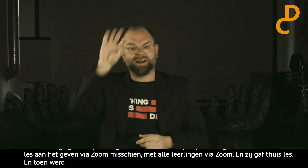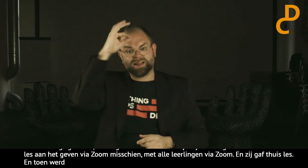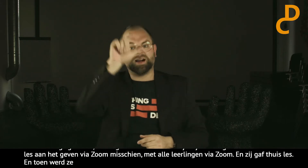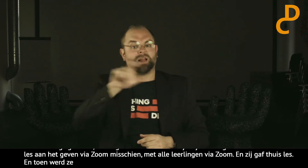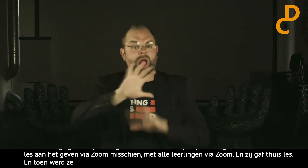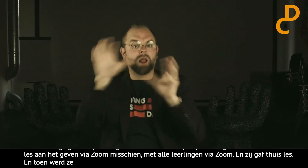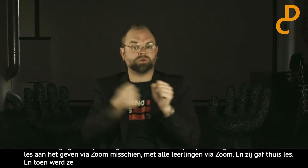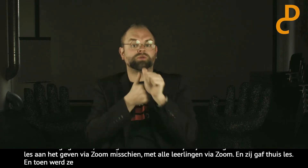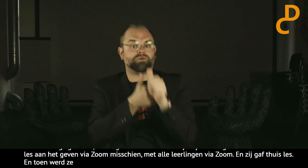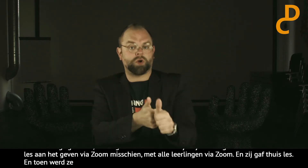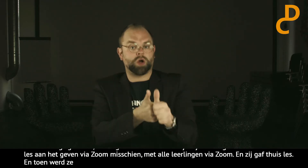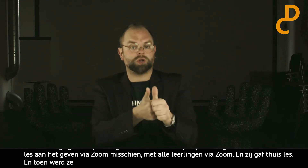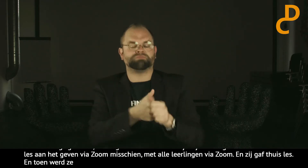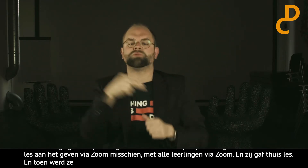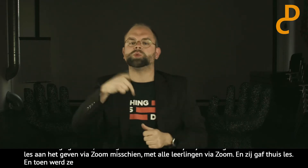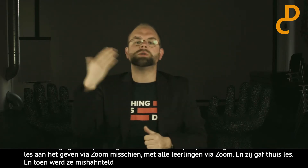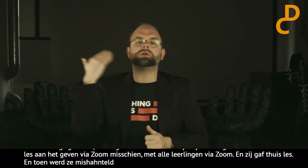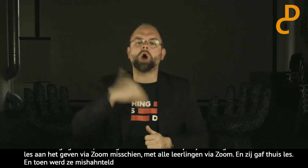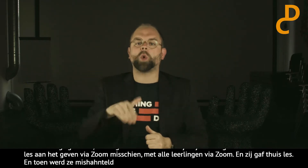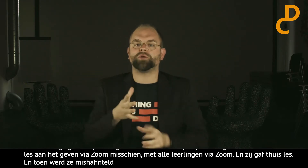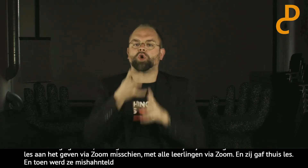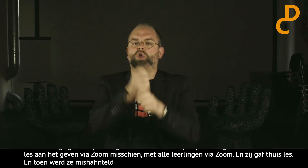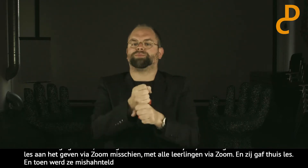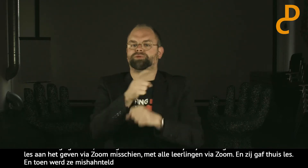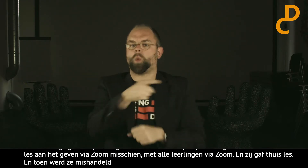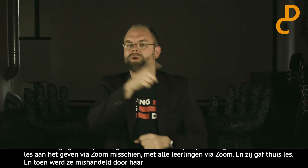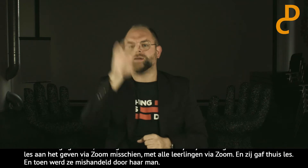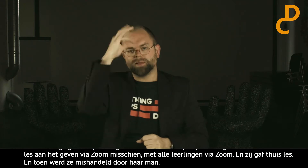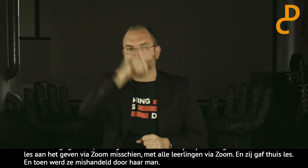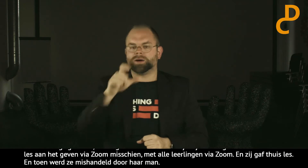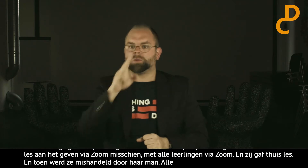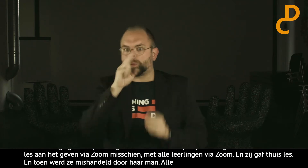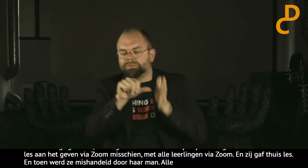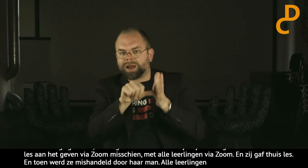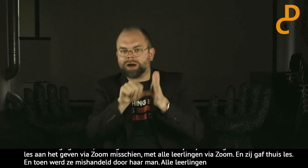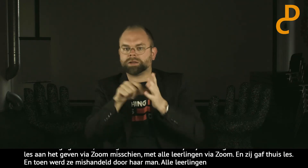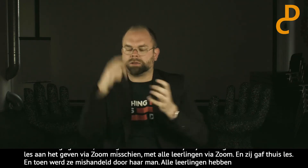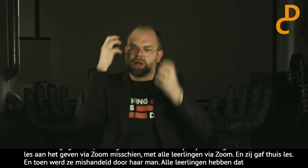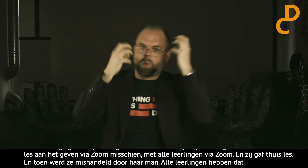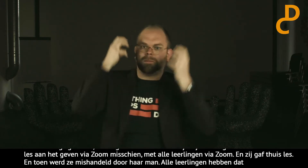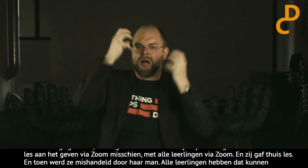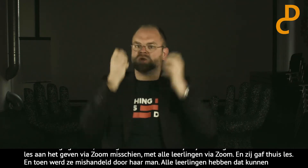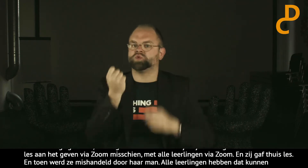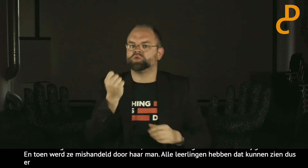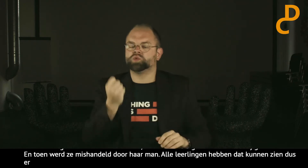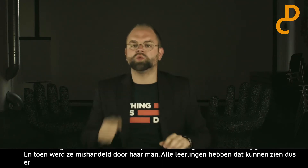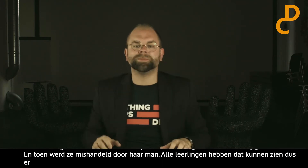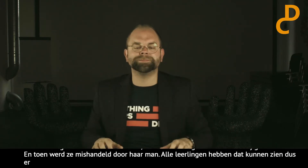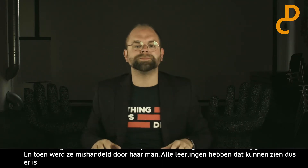En alle leerlingen hebben dat kunnen volgen, kunnen zien. Dus er is slachtofferhulp voor de leerlingen ingezet om te kijken of zij begeleid kunnen